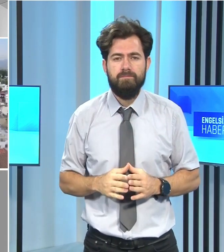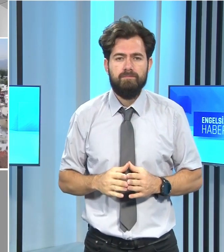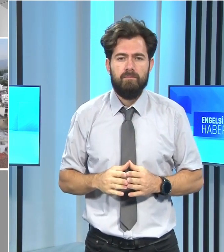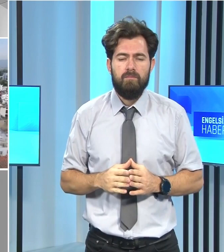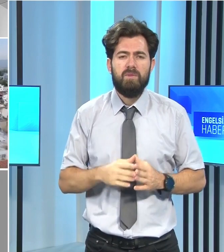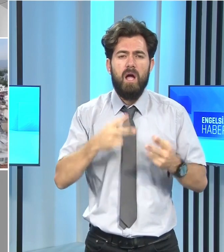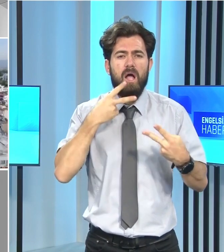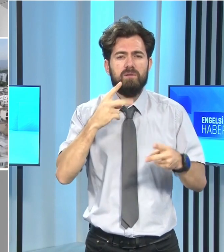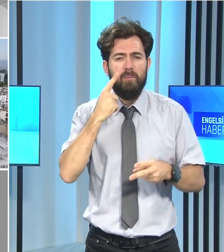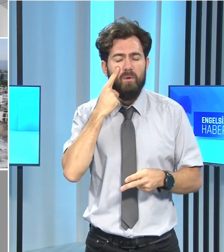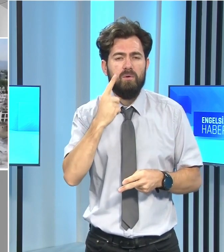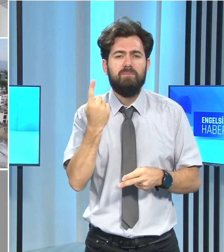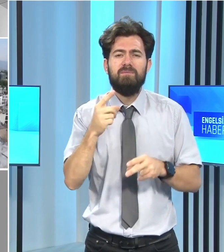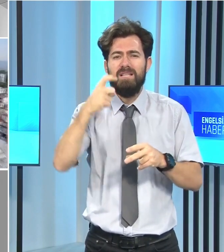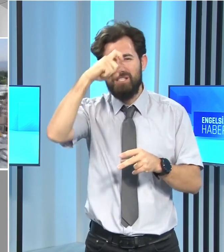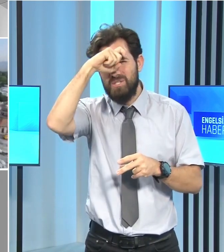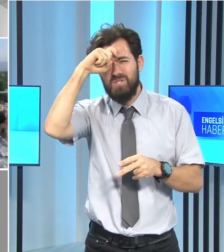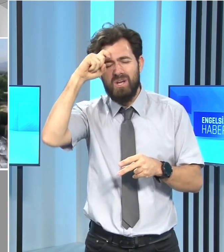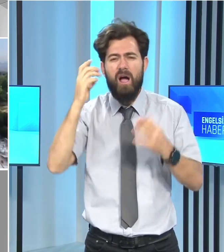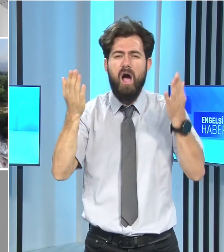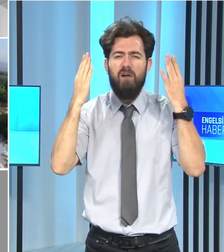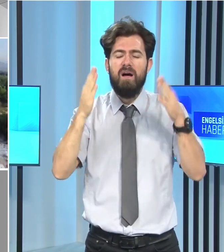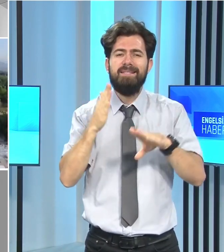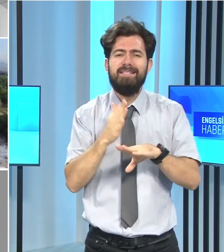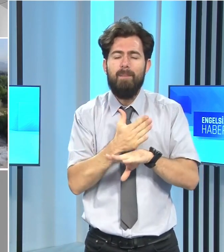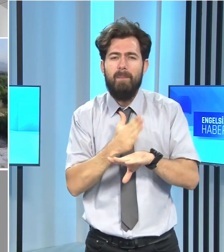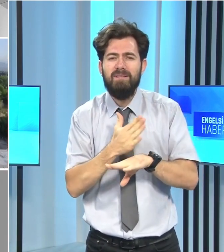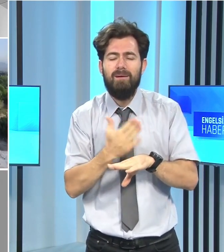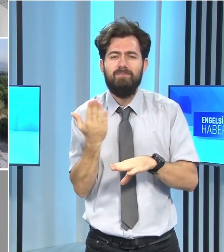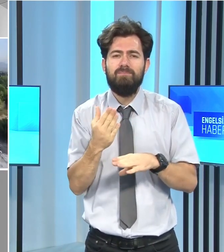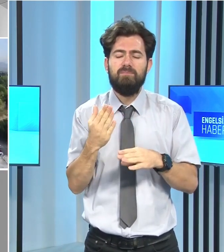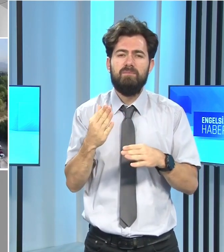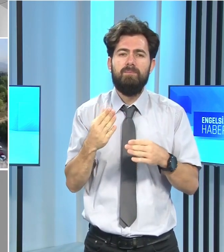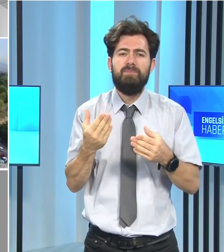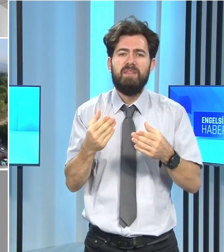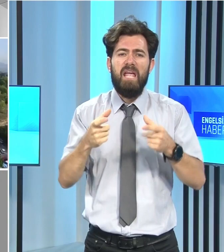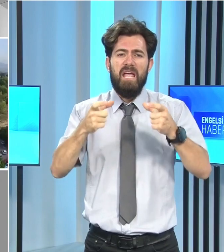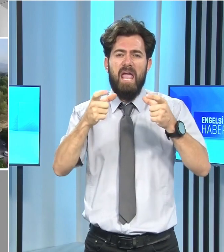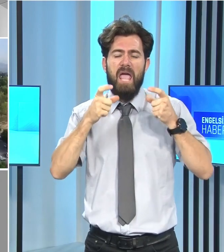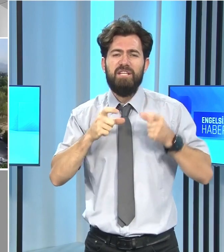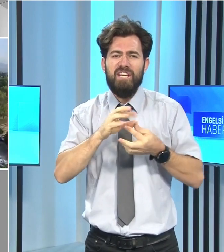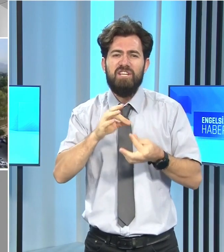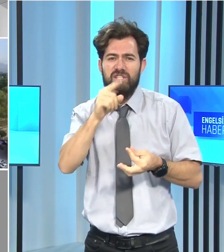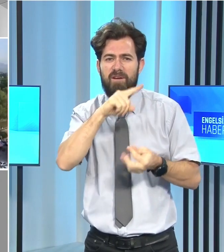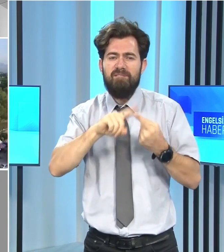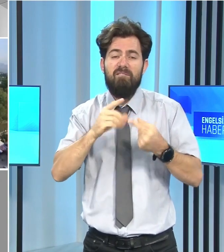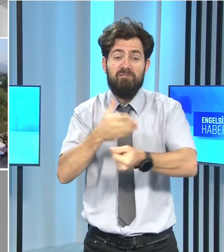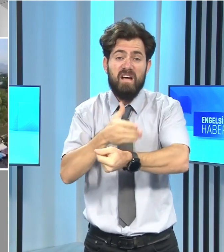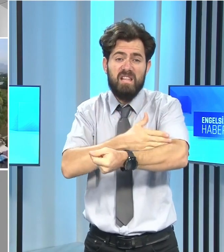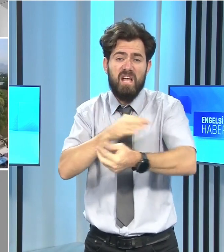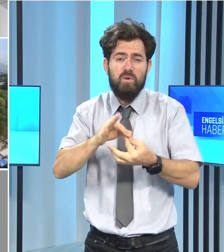Açıklamada sıcak hava dalgası nedeniyle yetkililerin ve vatandaşların tedbirli olmaları istendi.